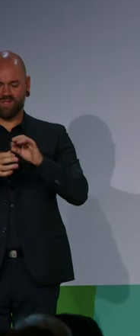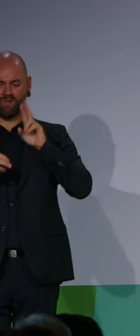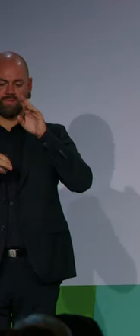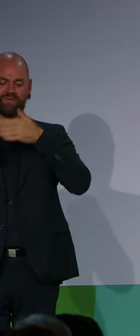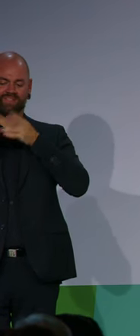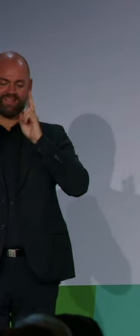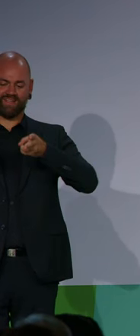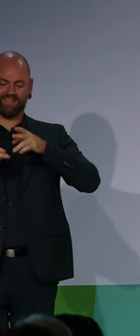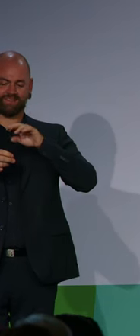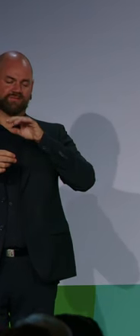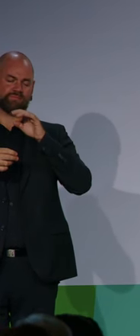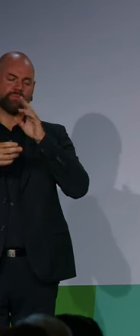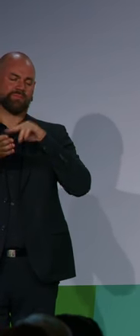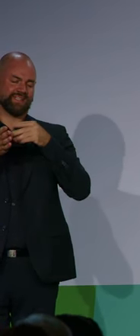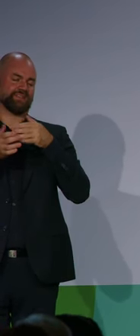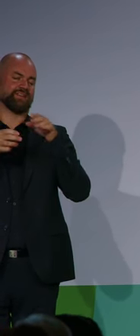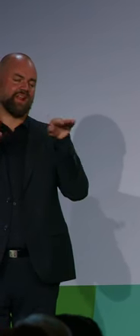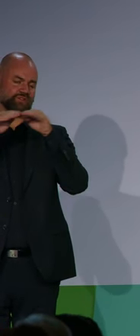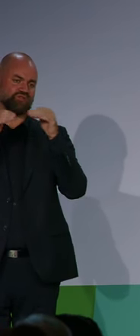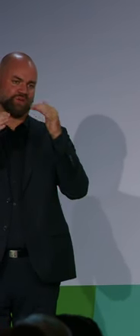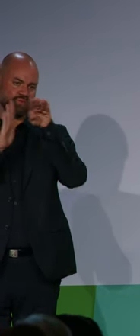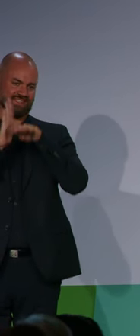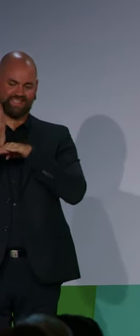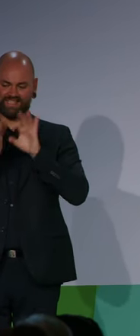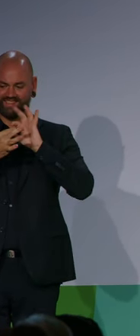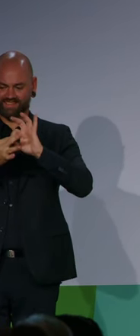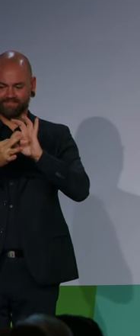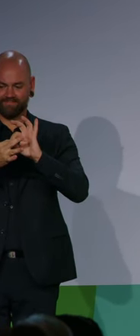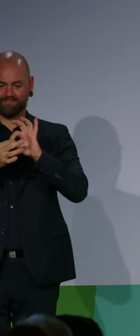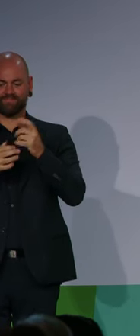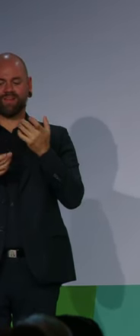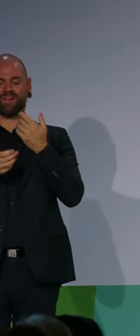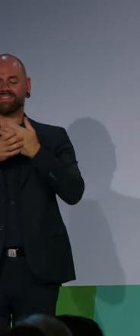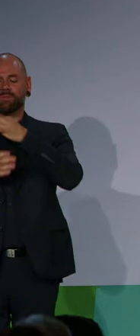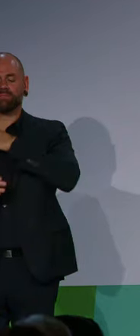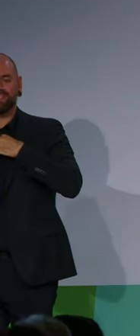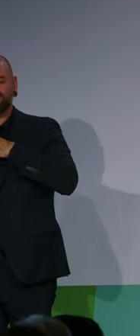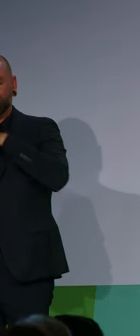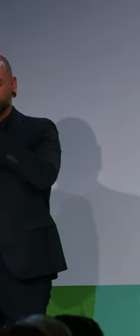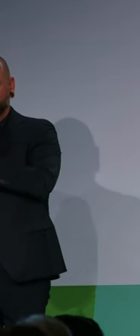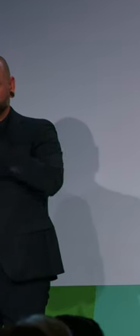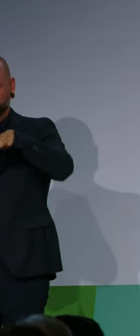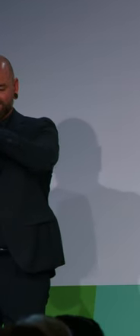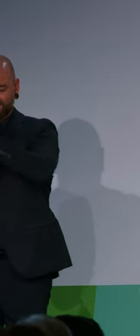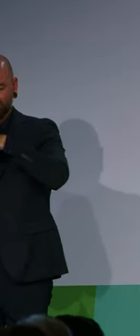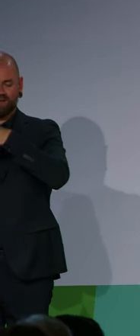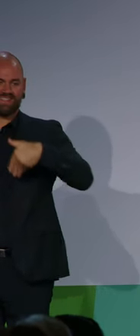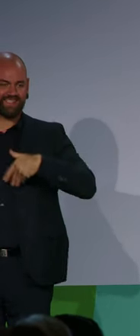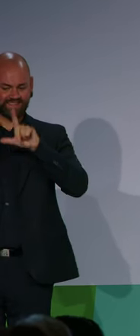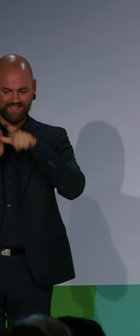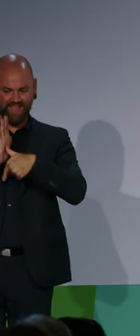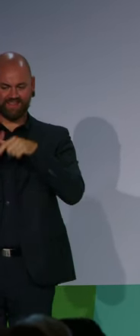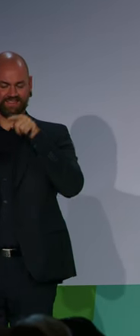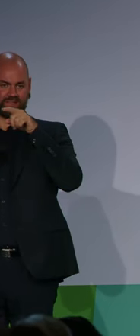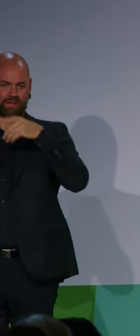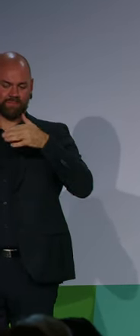verpflichtet werden sollen, in angemessenen Fristen und wenn dies nicht möglich ist oder unzumutbar ist, erst dann zu angemessenen